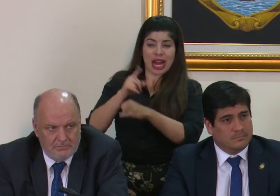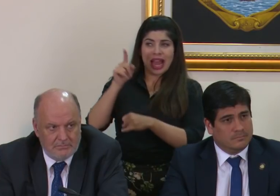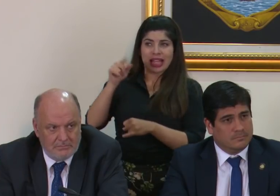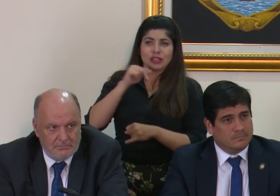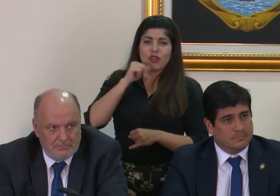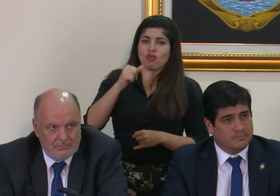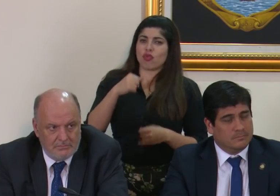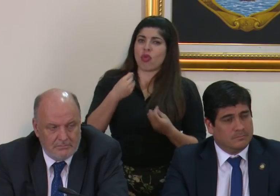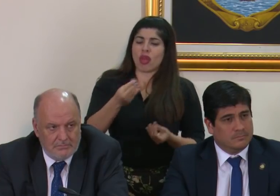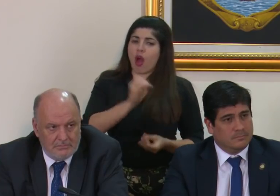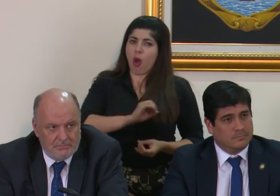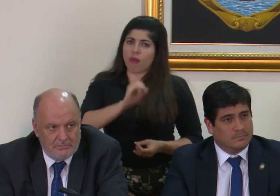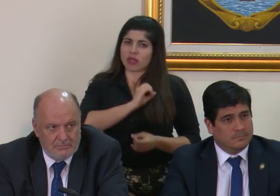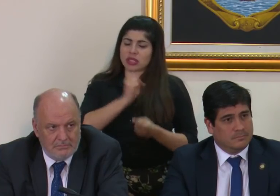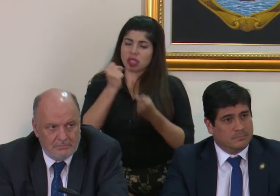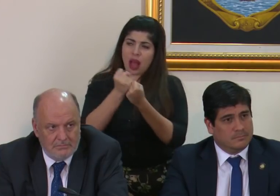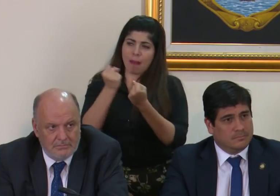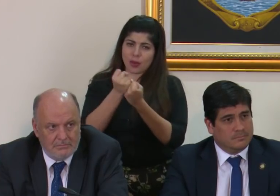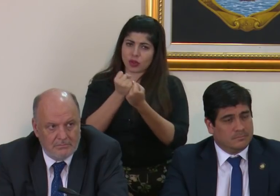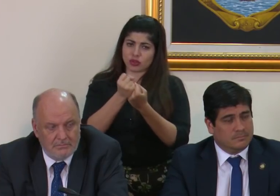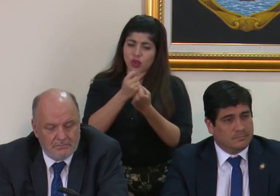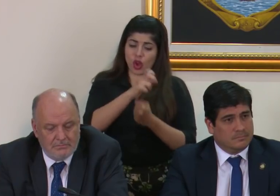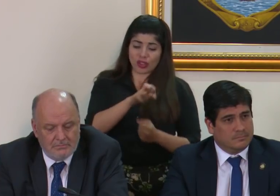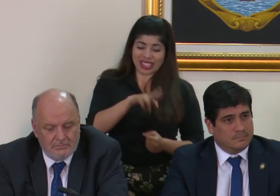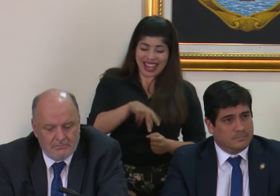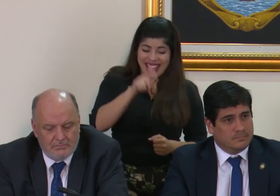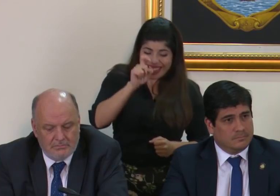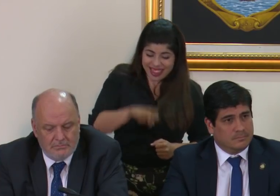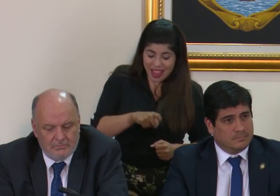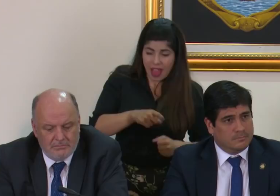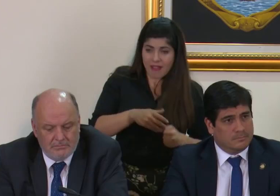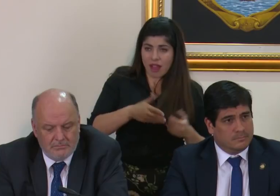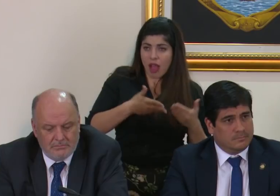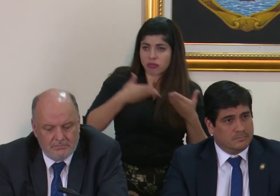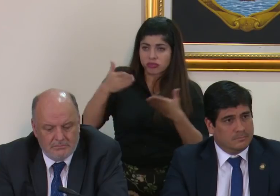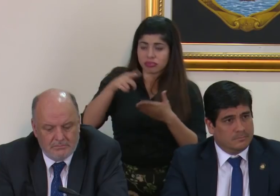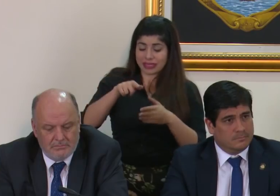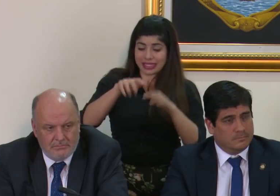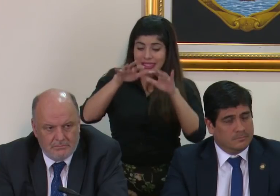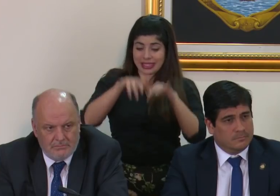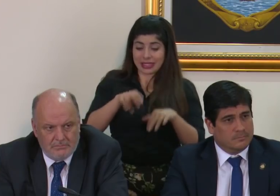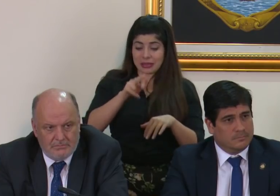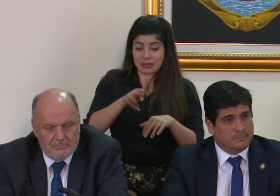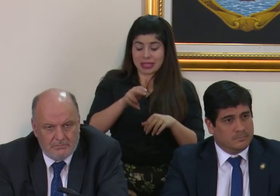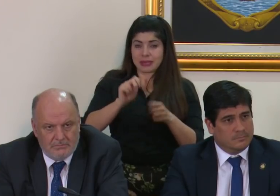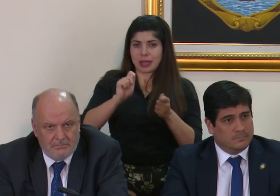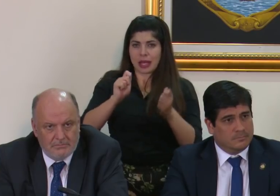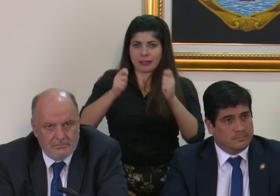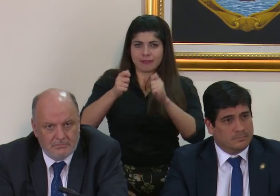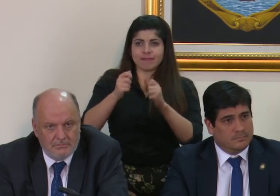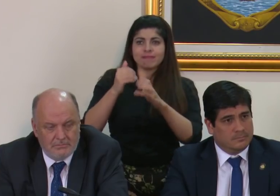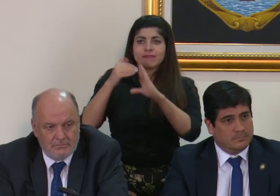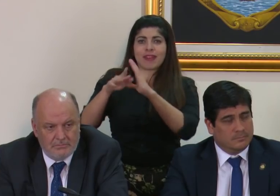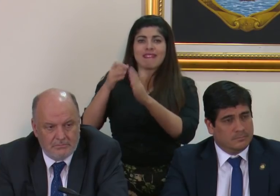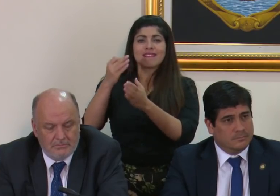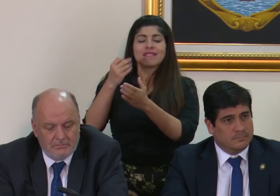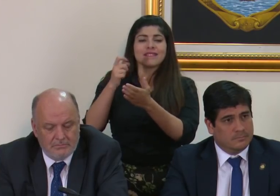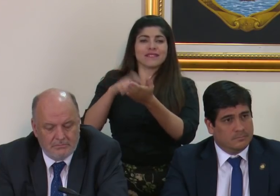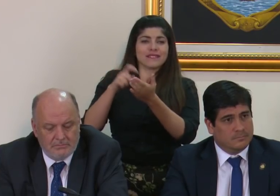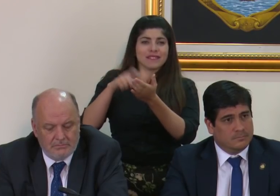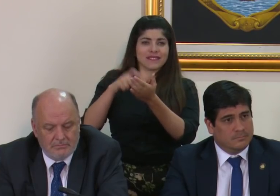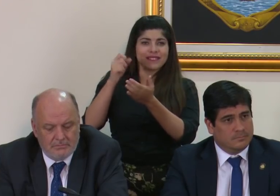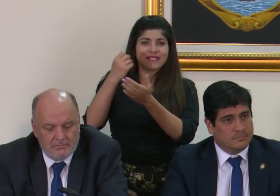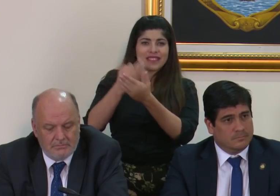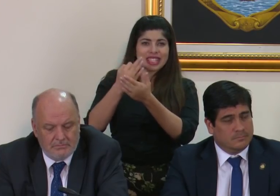de oficializar ese apoyo que Costa Rica tiene que elevar o mandar esa nota directamente ante el fiscal de la corte